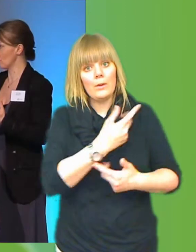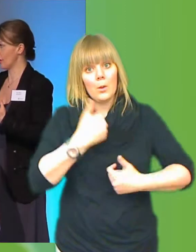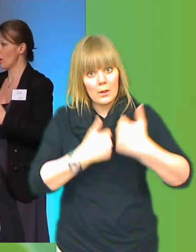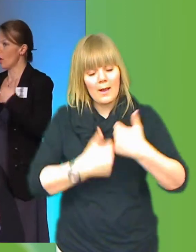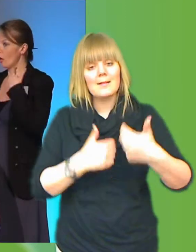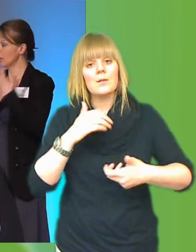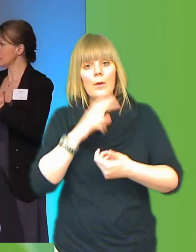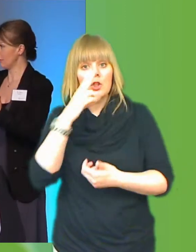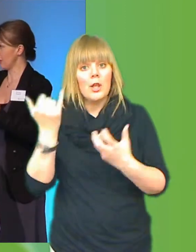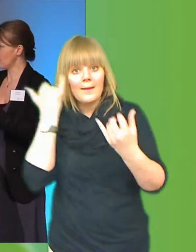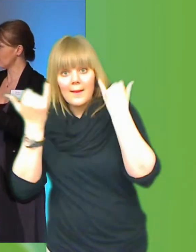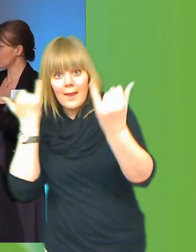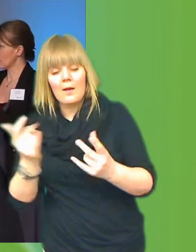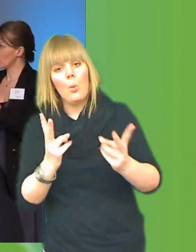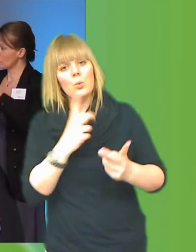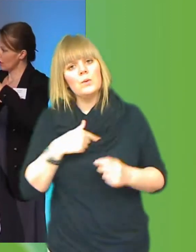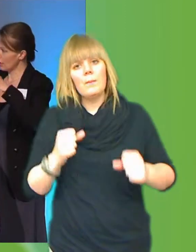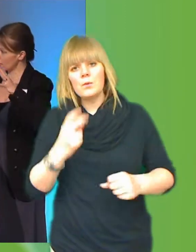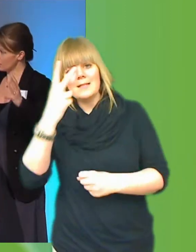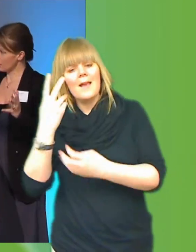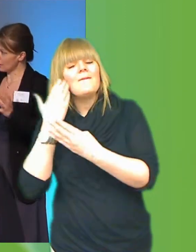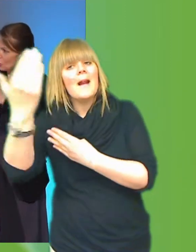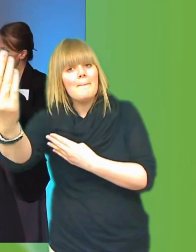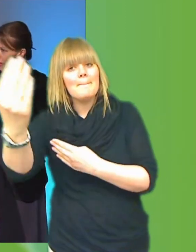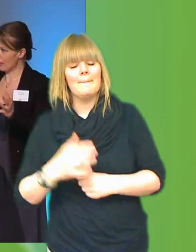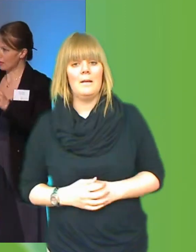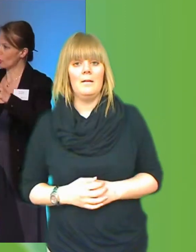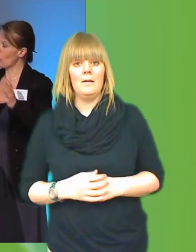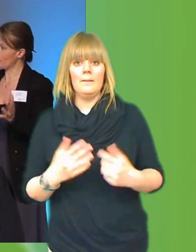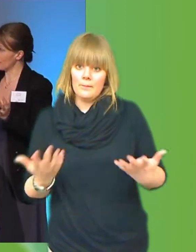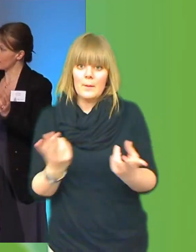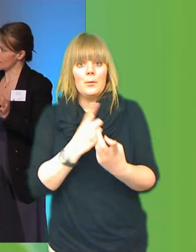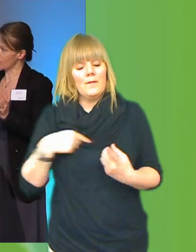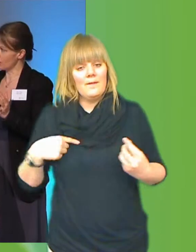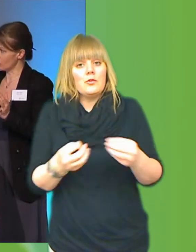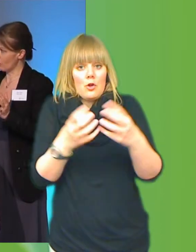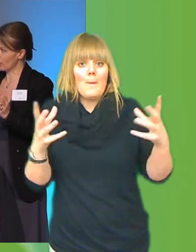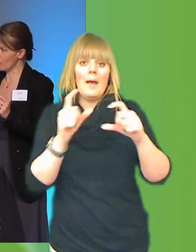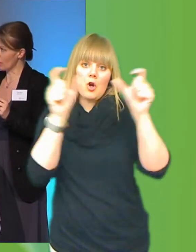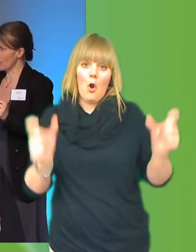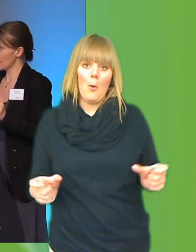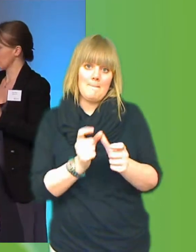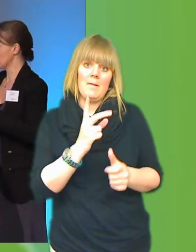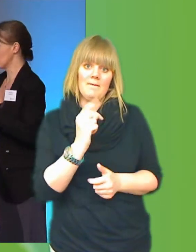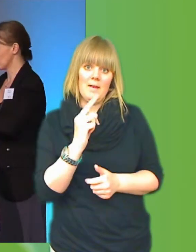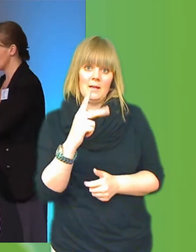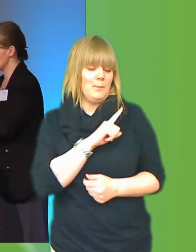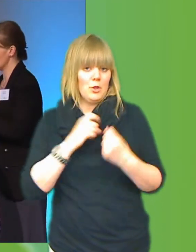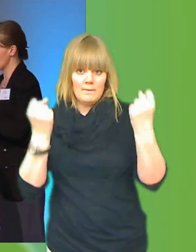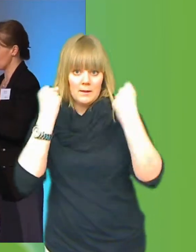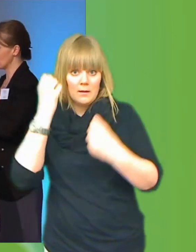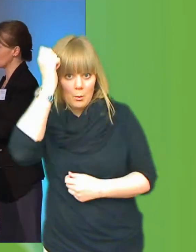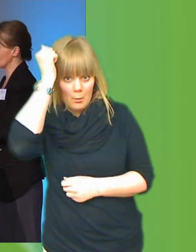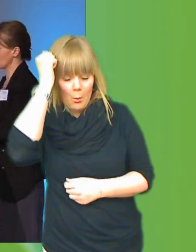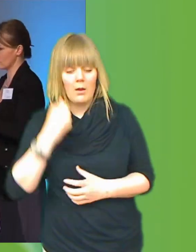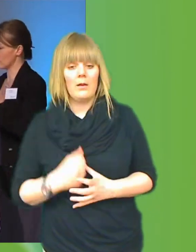innovationer och tittar framåt. Så att skapa ramverk är viktigt att komma ihåg. Sen skulle jag inte